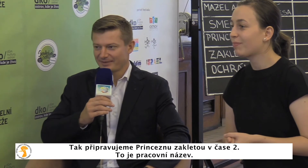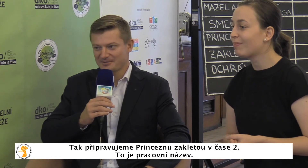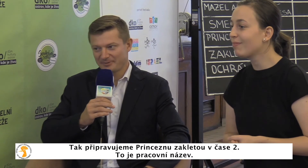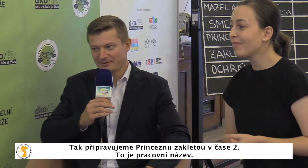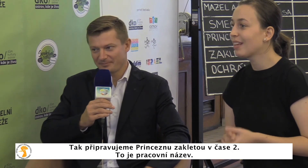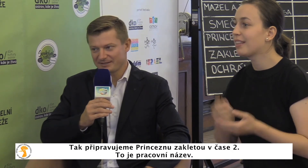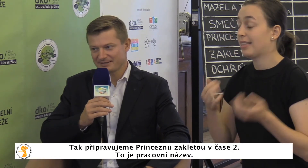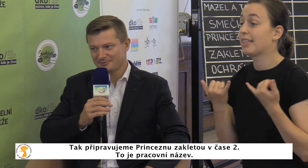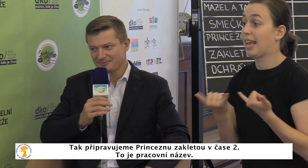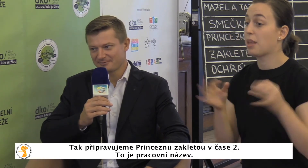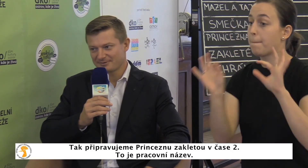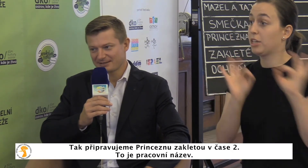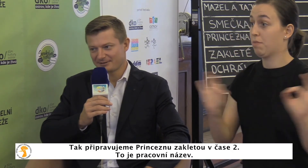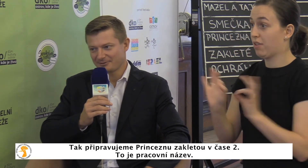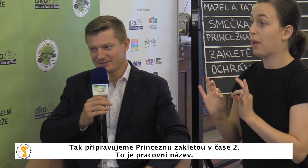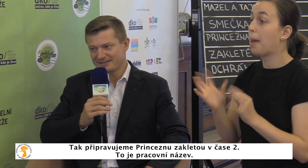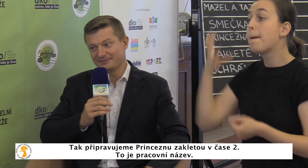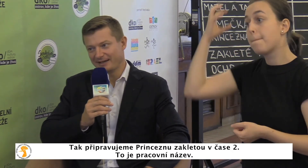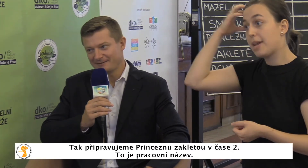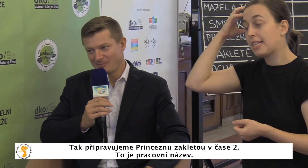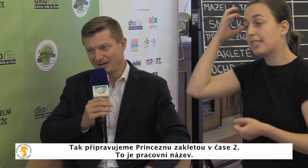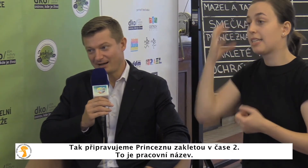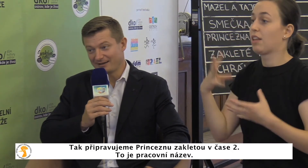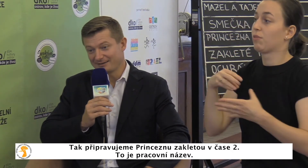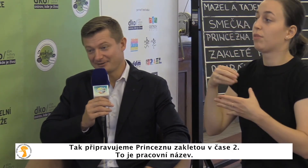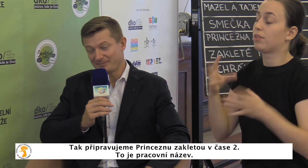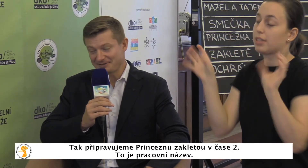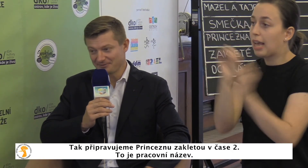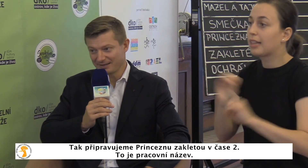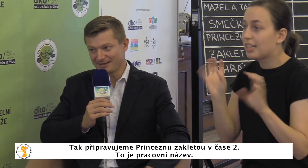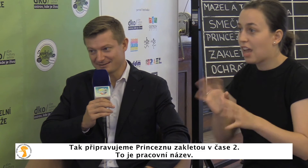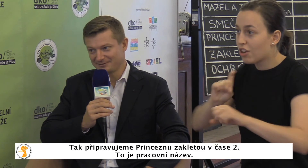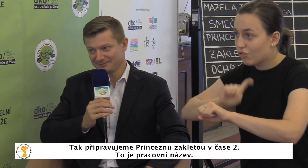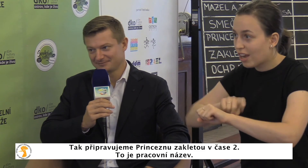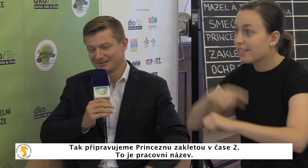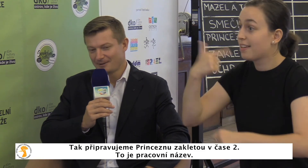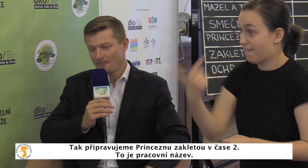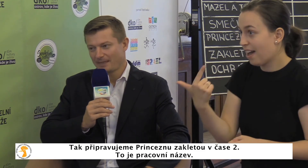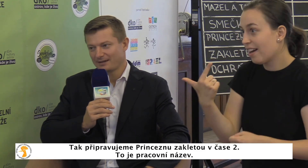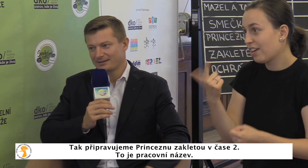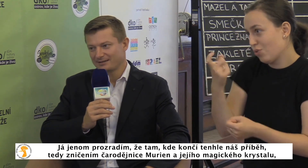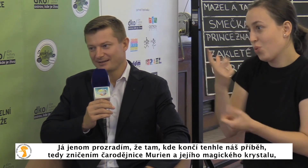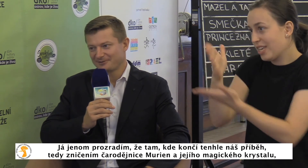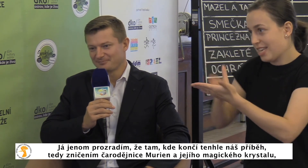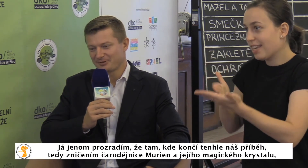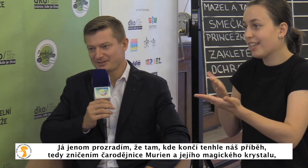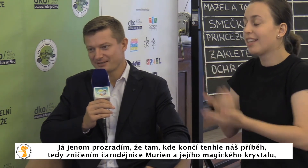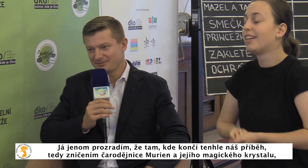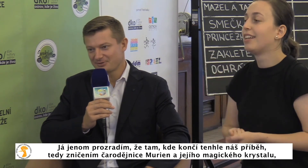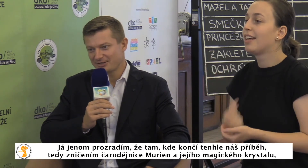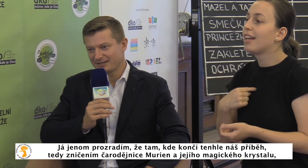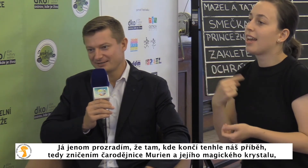Tak připravujeme princeznu za kletou v čase dvě, ale to je pracovní název. Já jenom